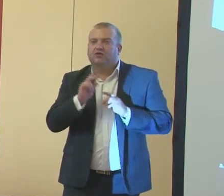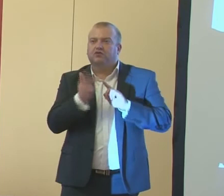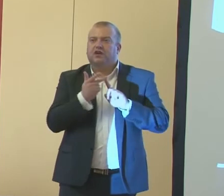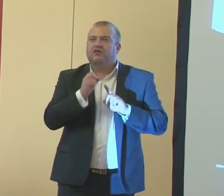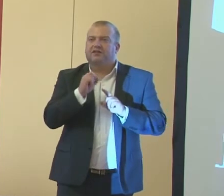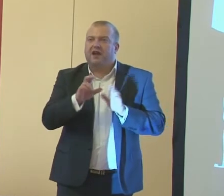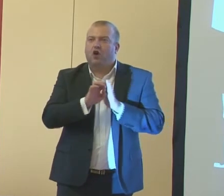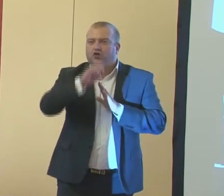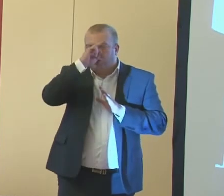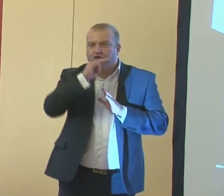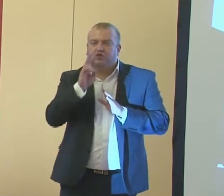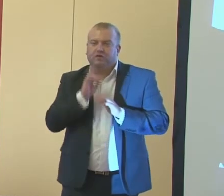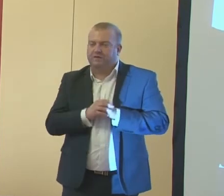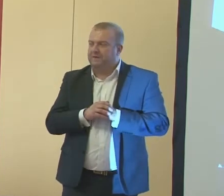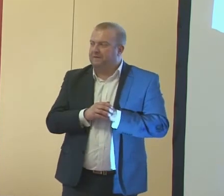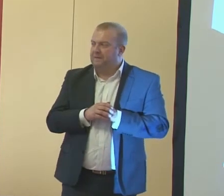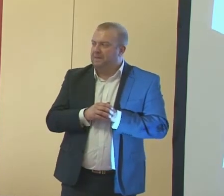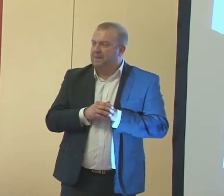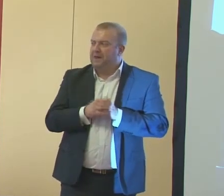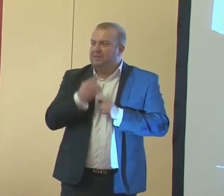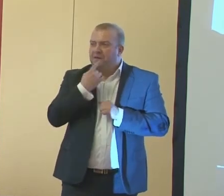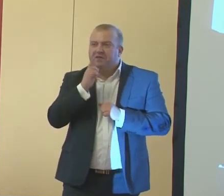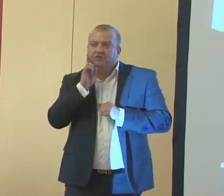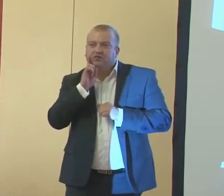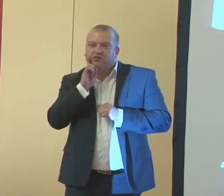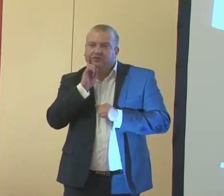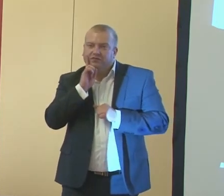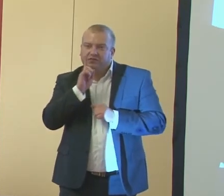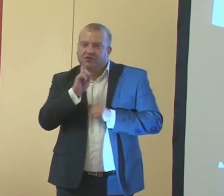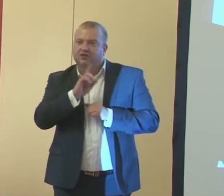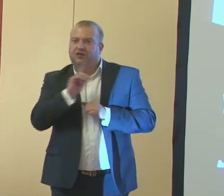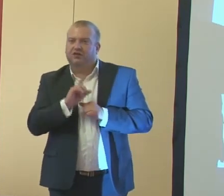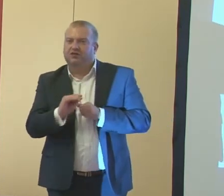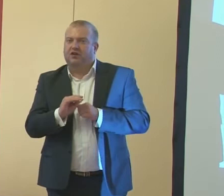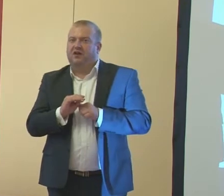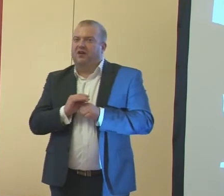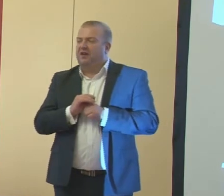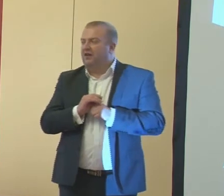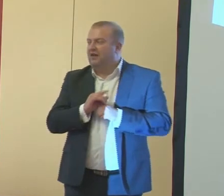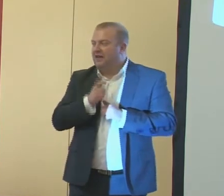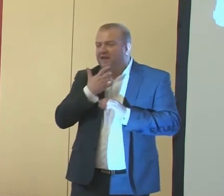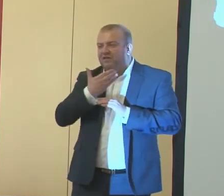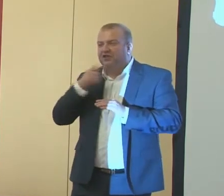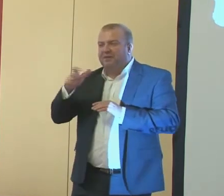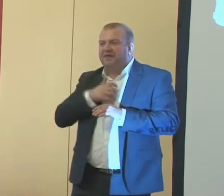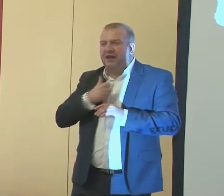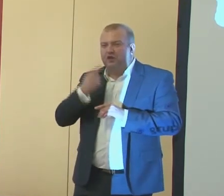od rodziców? Powiem szczerze, że tak jak tutaj wspomniał pan dyrektor wcześniej,